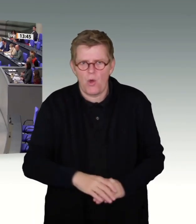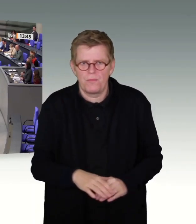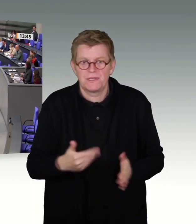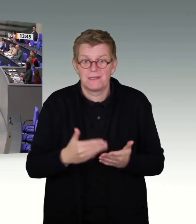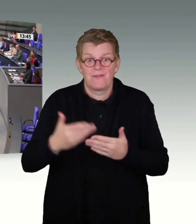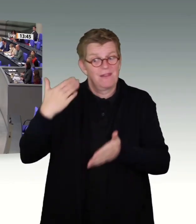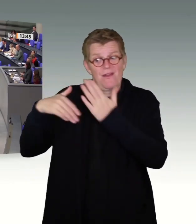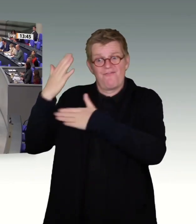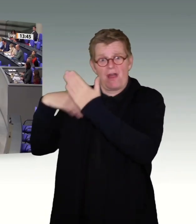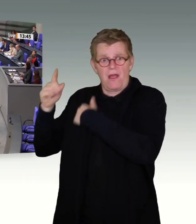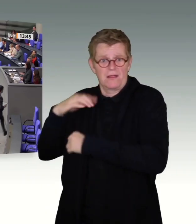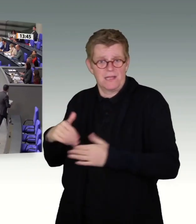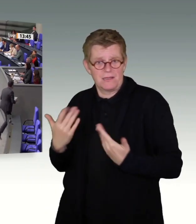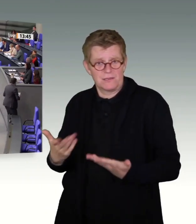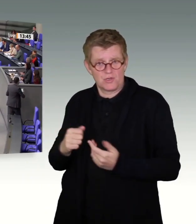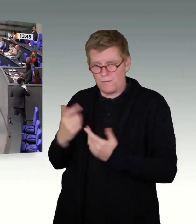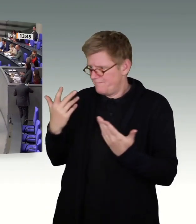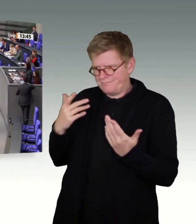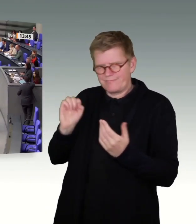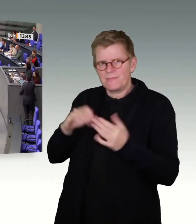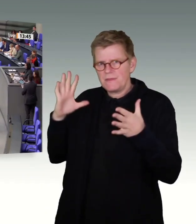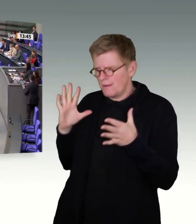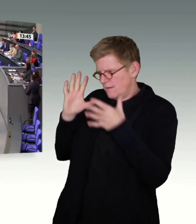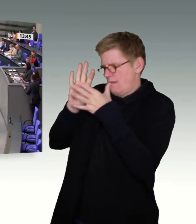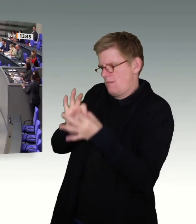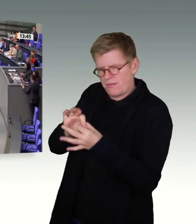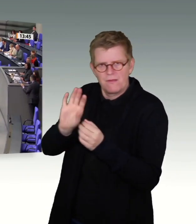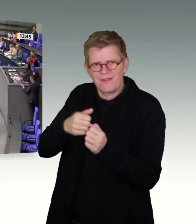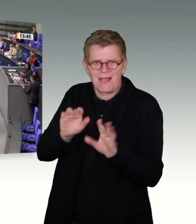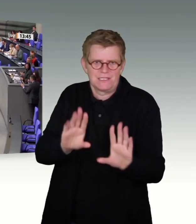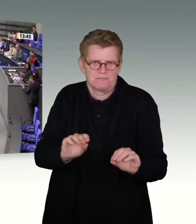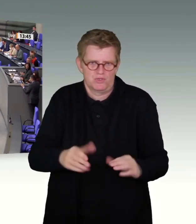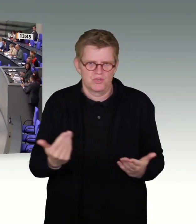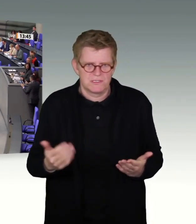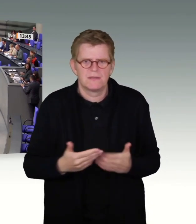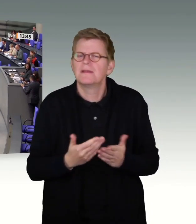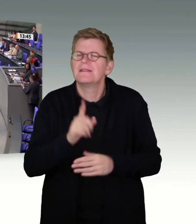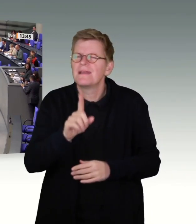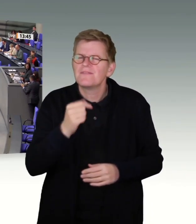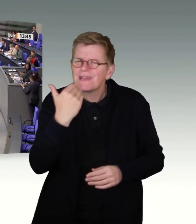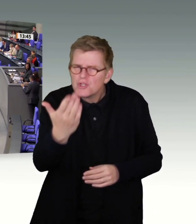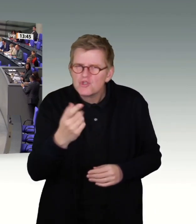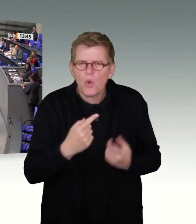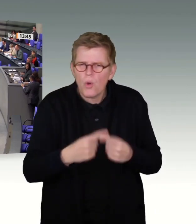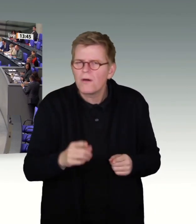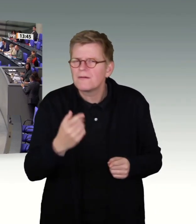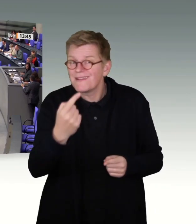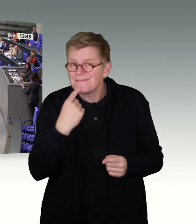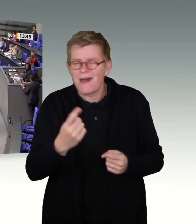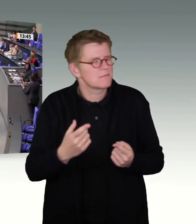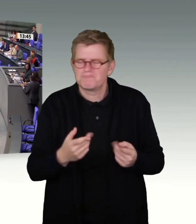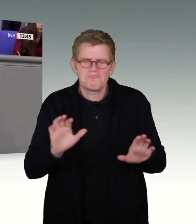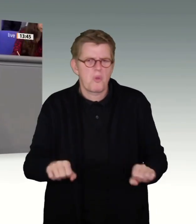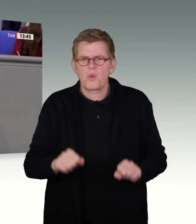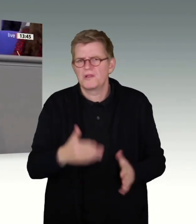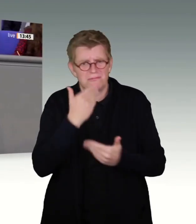Ermittlungsansätzen, könnten die Ermittler nicht mehr nutzen. Und deswegen ist das, was Sie sagen, auch keine Alternative, sondern das ist eine einzige